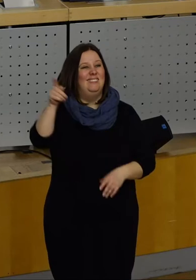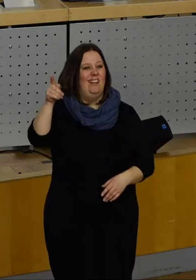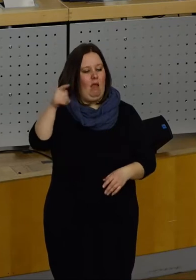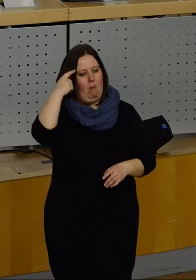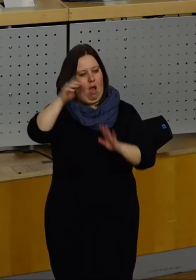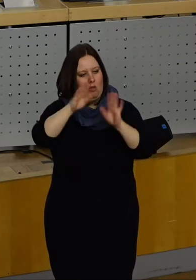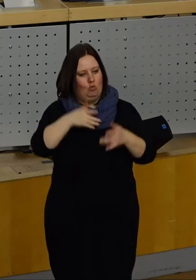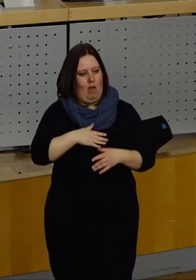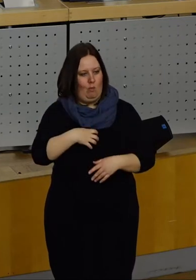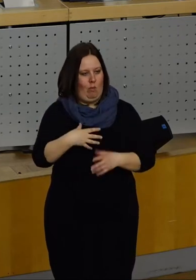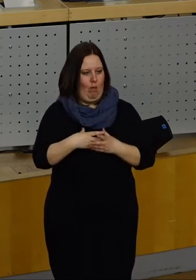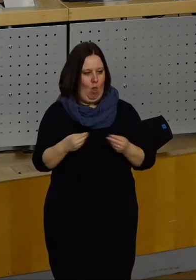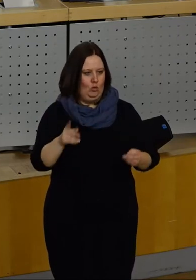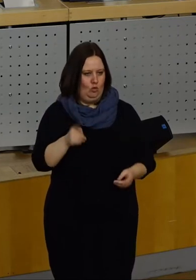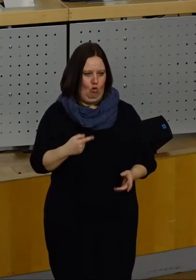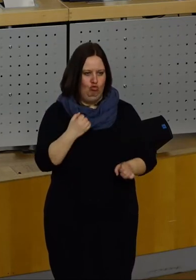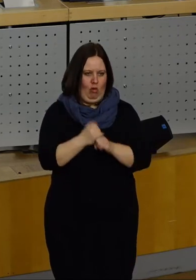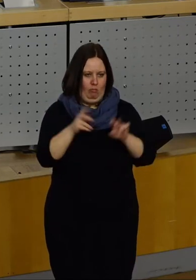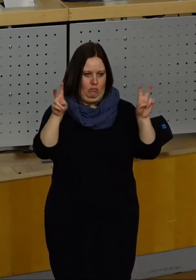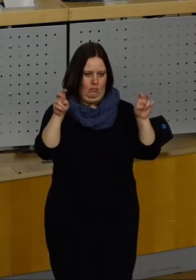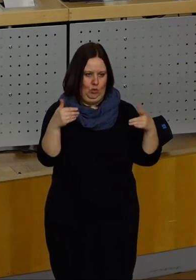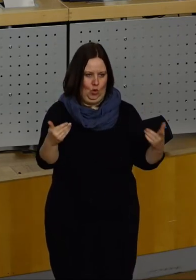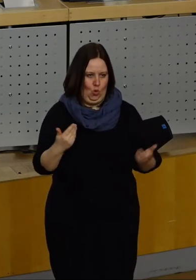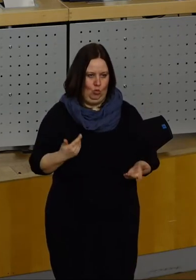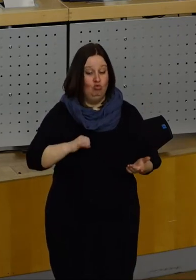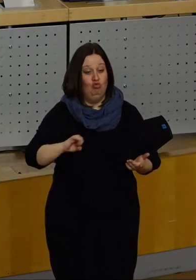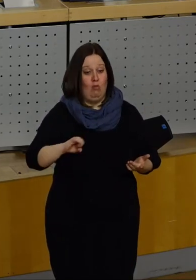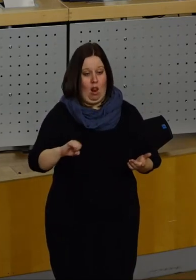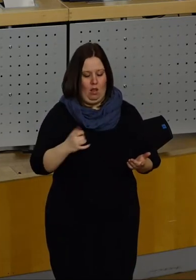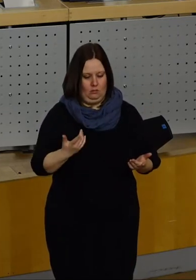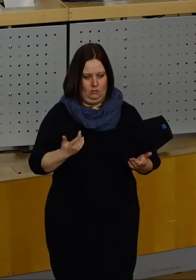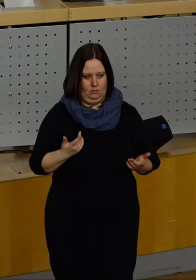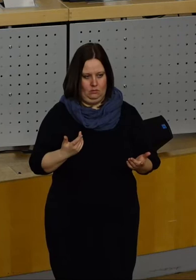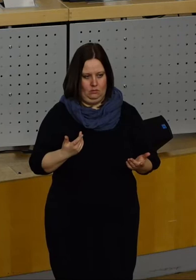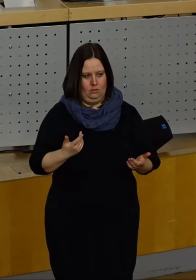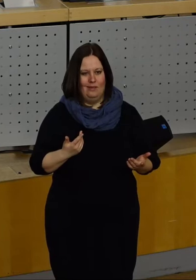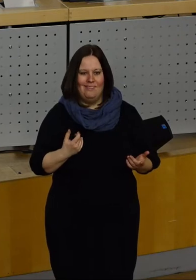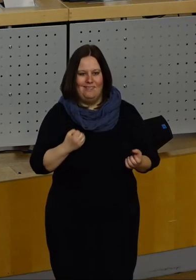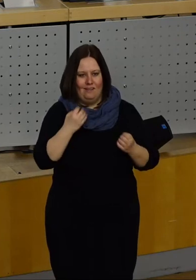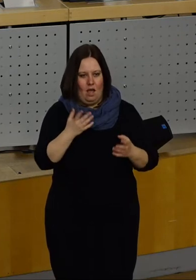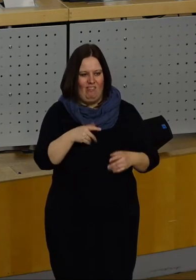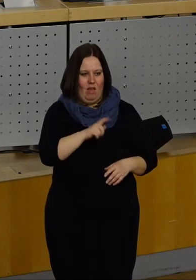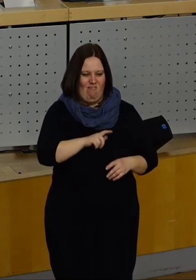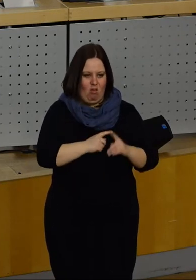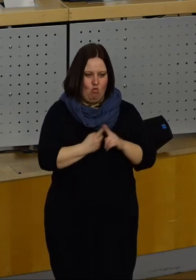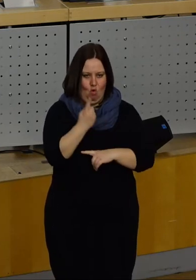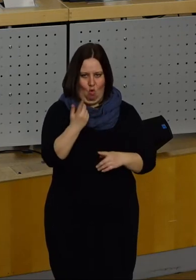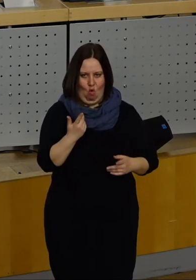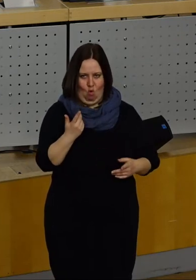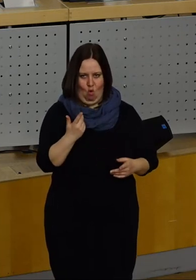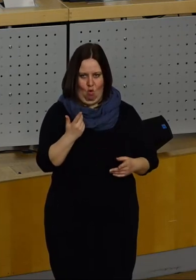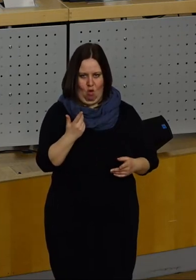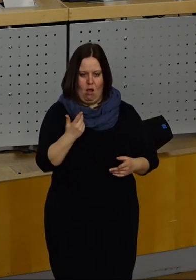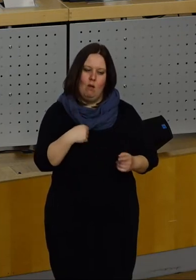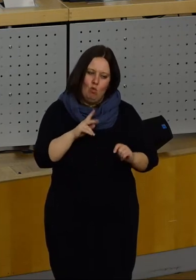gefälligst meine Probleme lösen und das möglichst schnell. Dieser mitunter vielleicht auch manchmal überzogenen Erwartungshaltung gilt es,